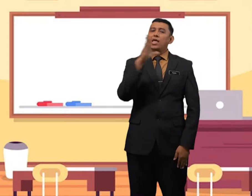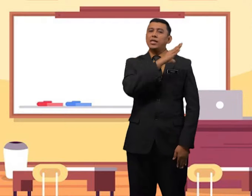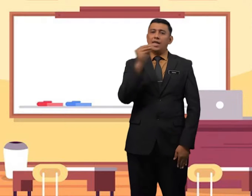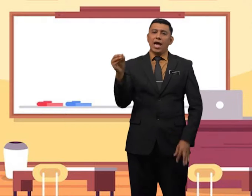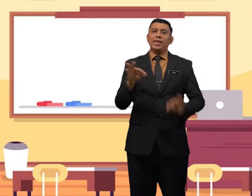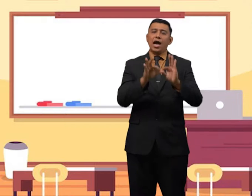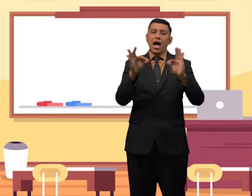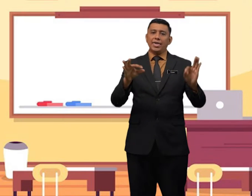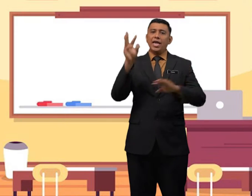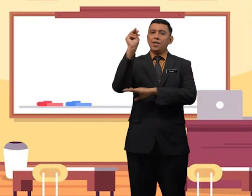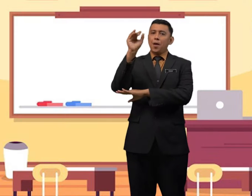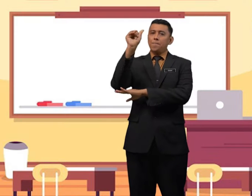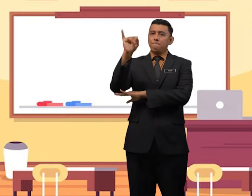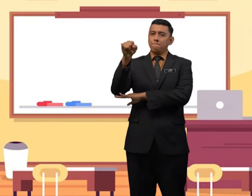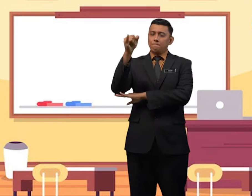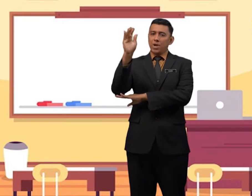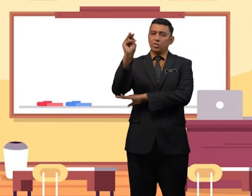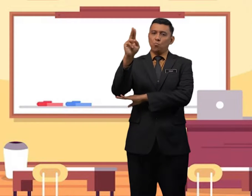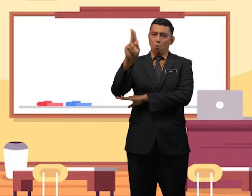dan ayat majmuk.